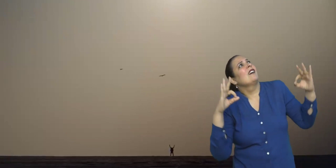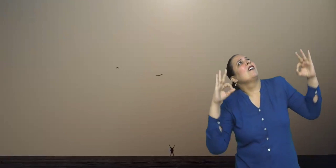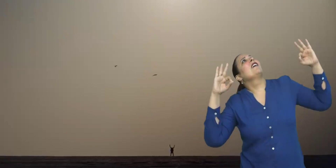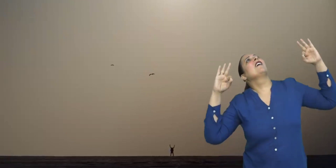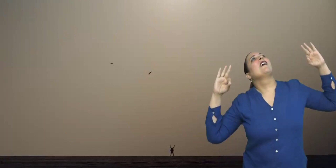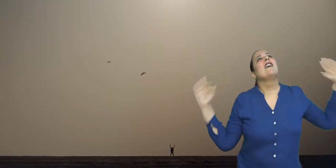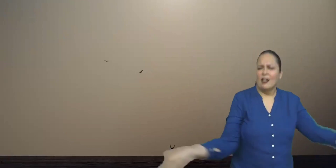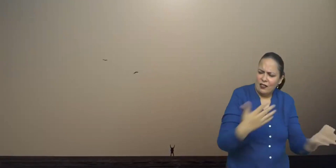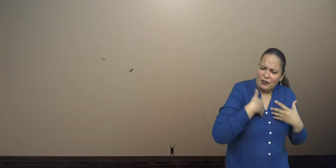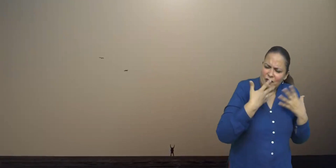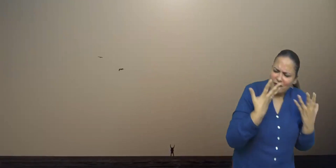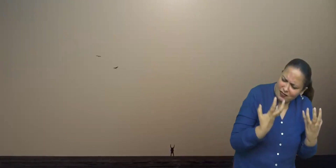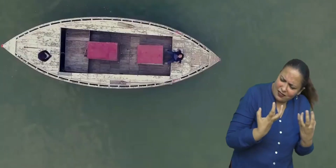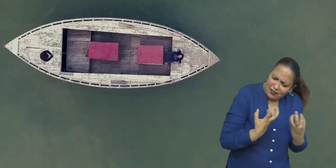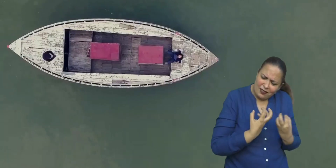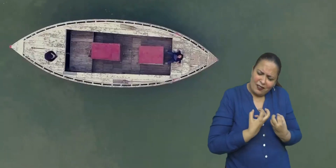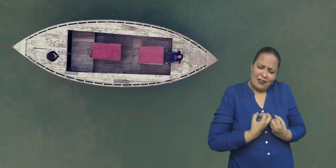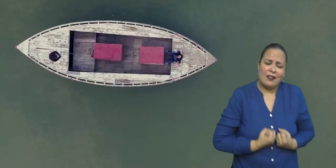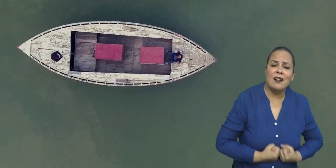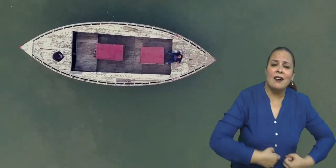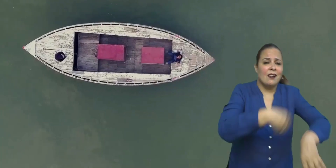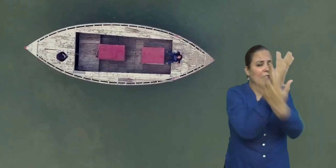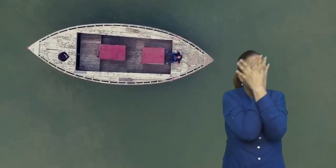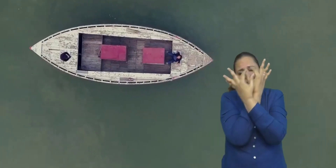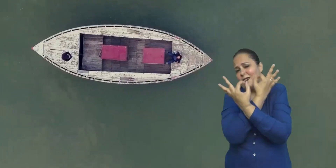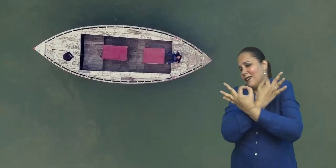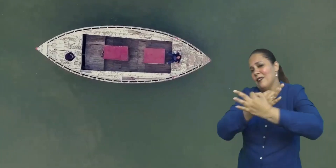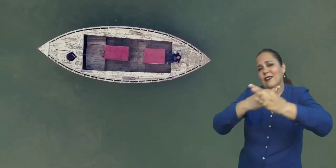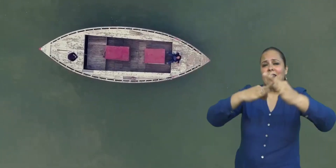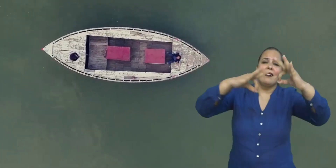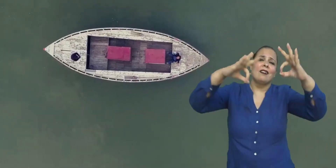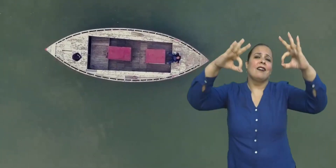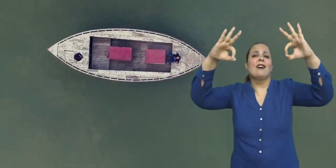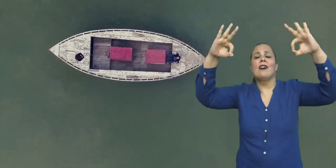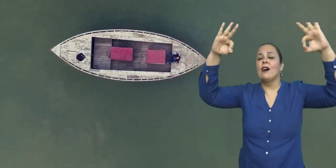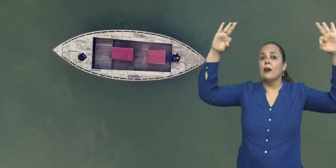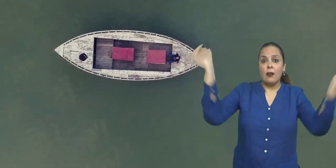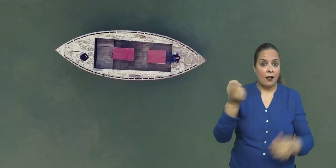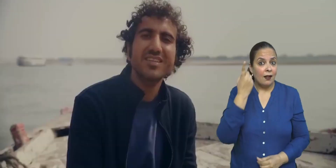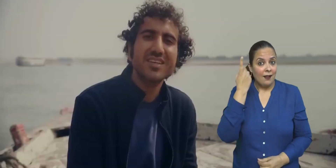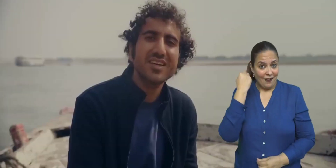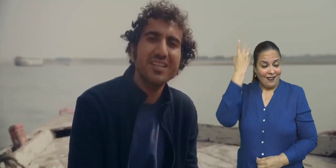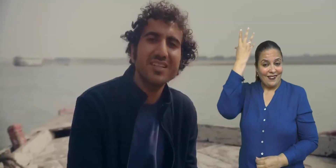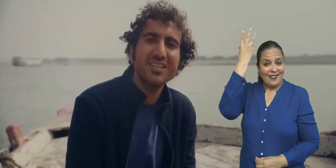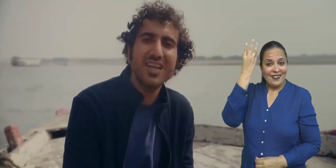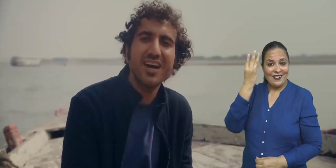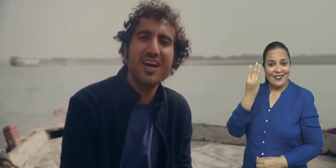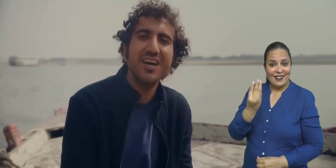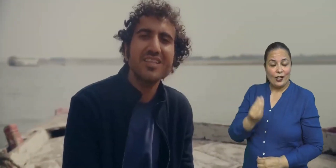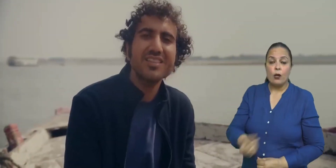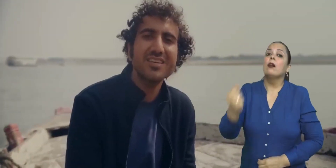आजाद कल राथ